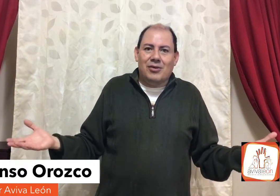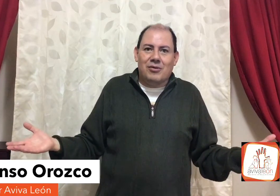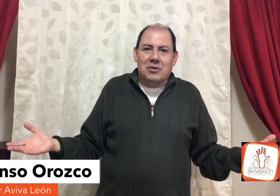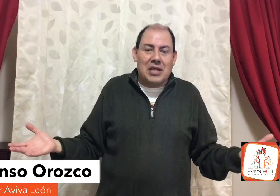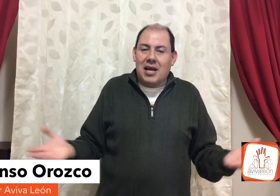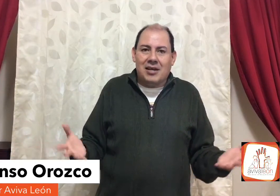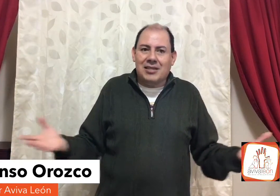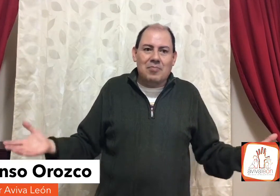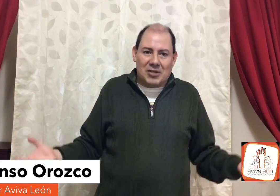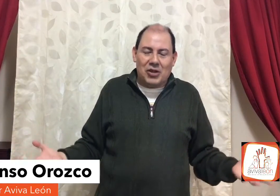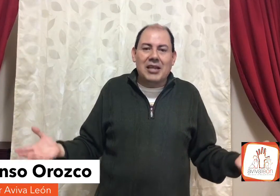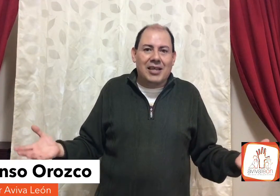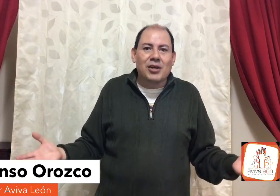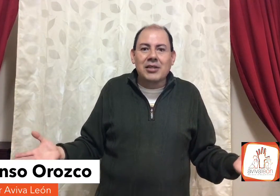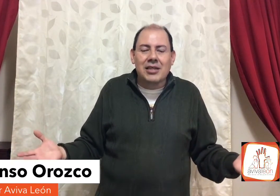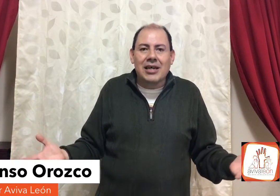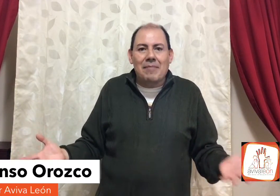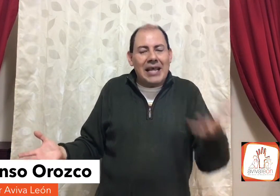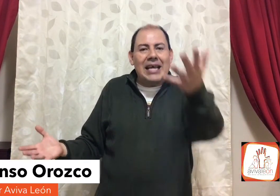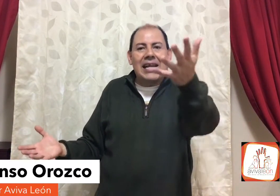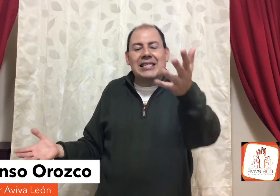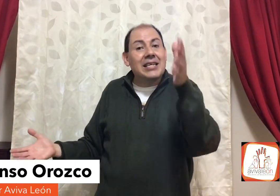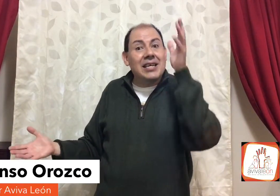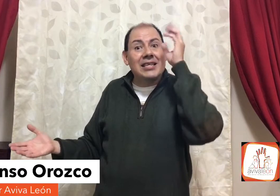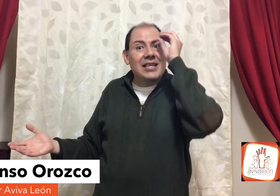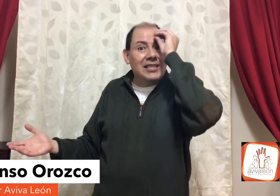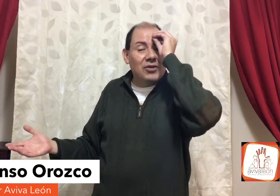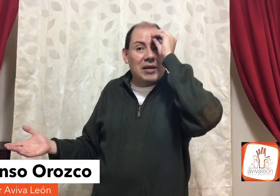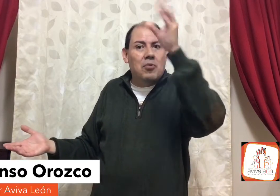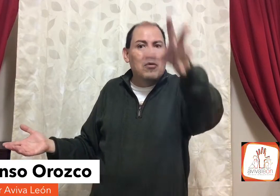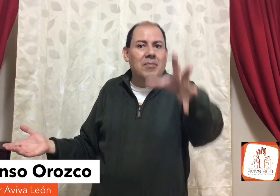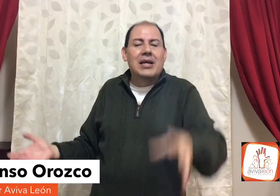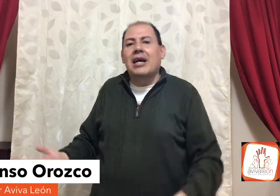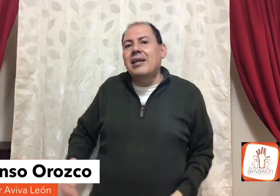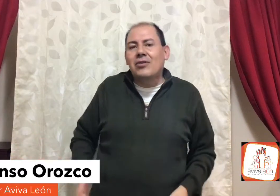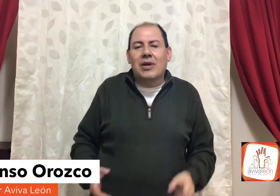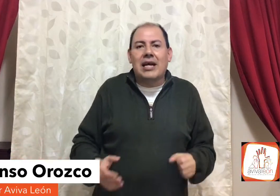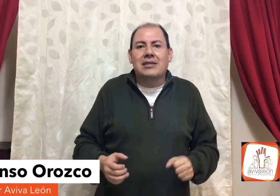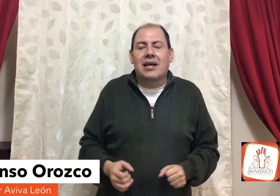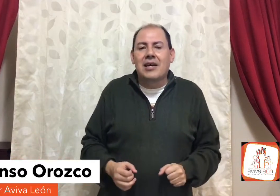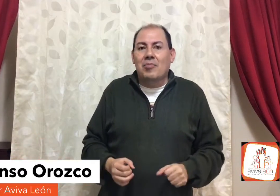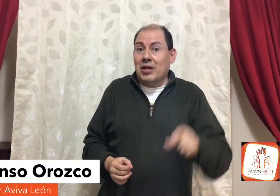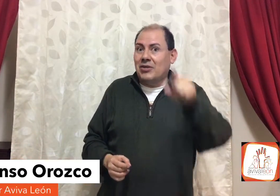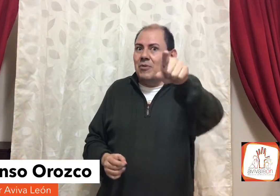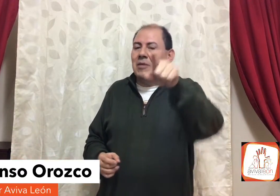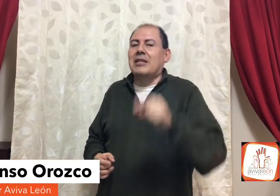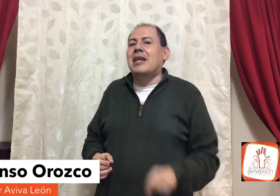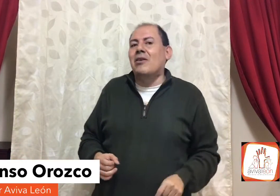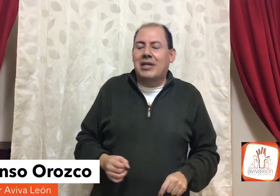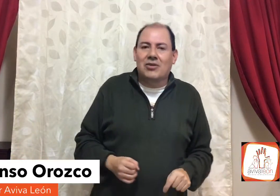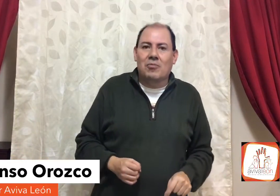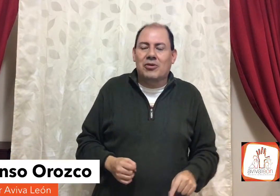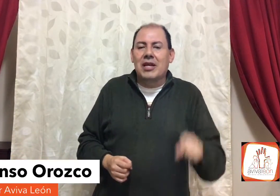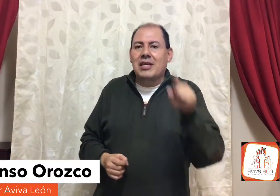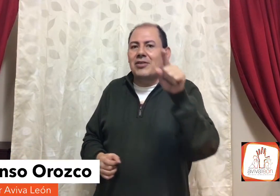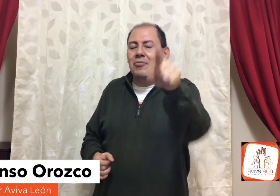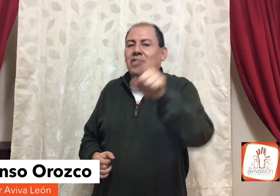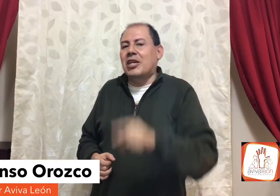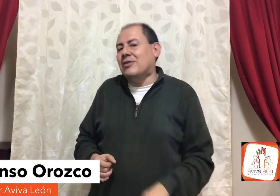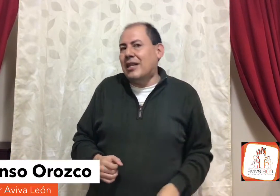o sea, es impresionante, ¿no? Amada iglesia, sé que está haciéndote boom, ahí en tu casa, porque somos más allá de lo que somos, y somos llenos del